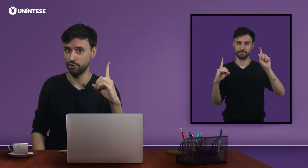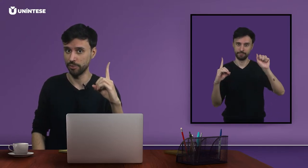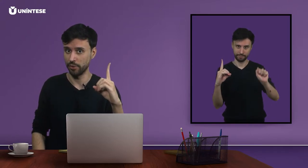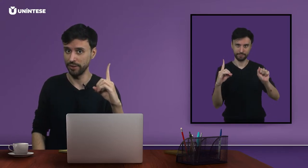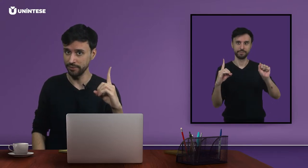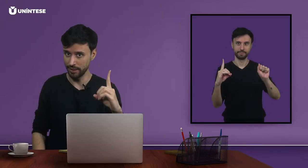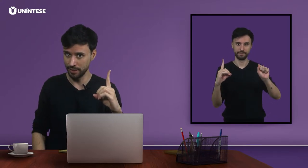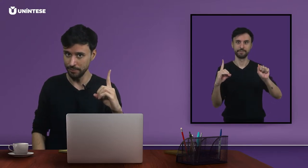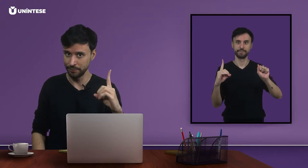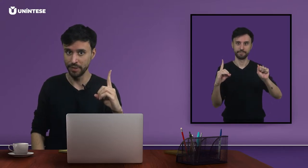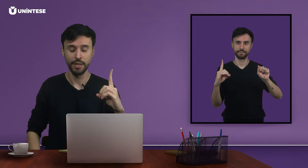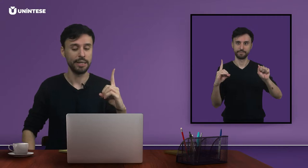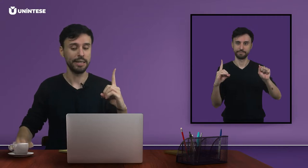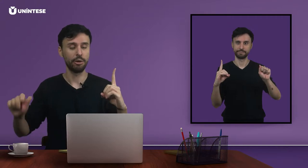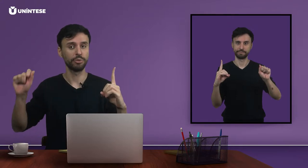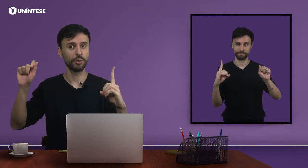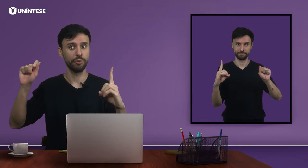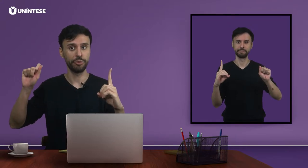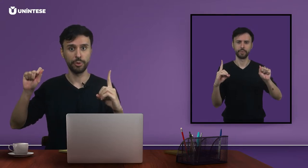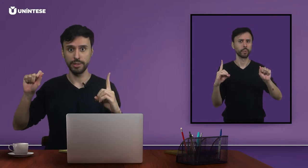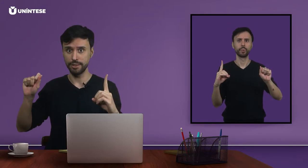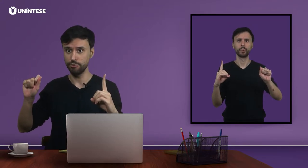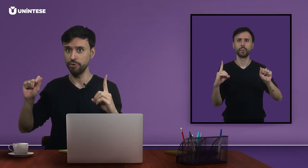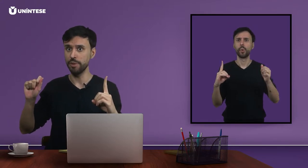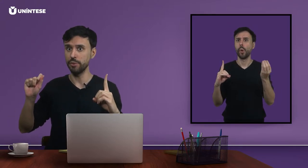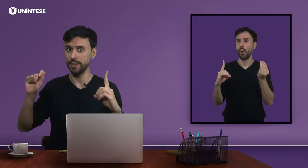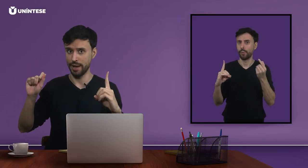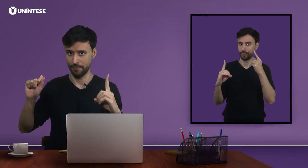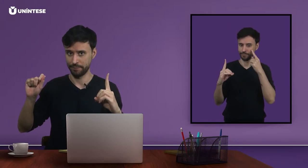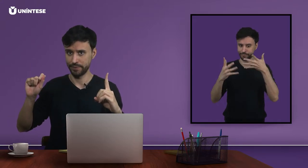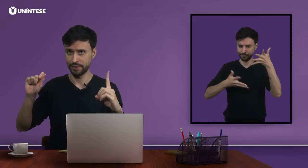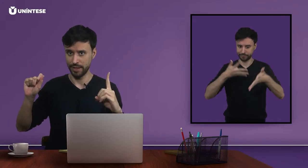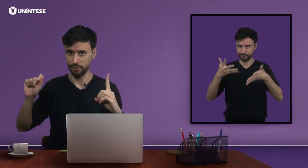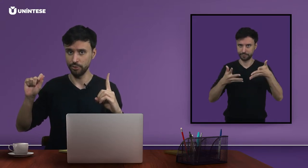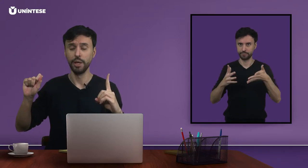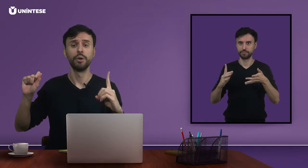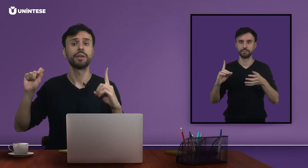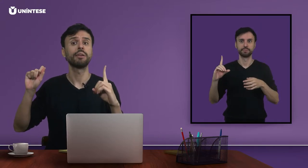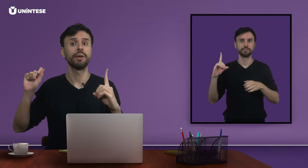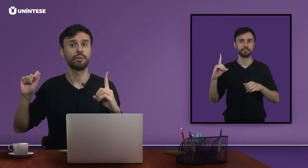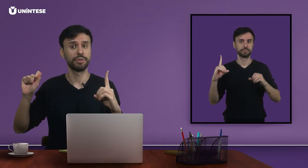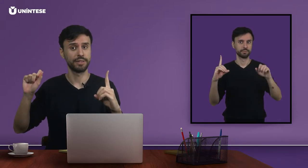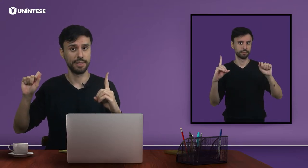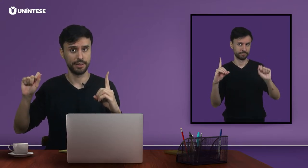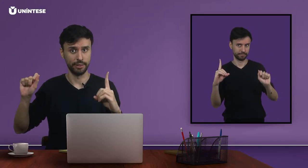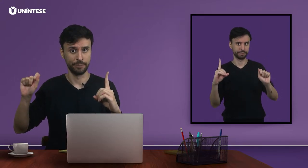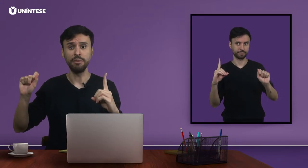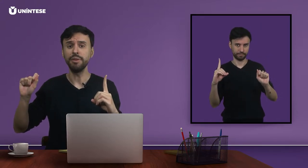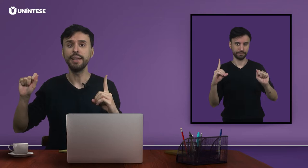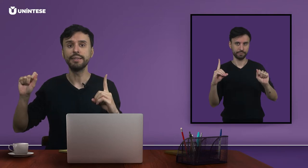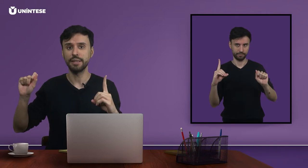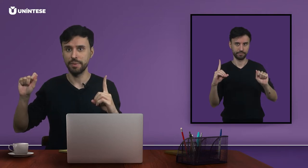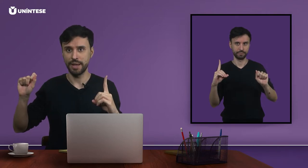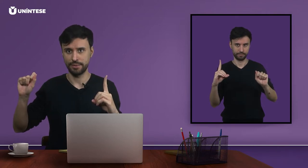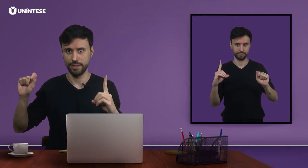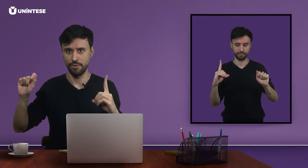de mão em D, e a outra configuração de mão em A, certo? O vai acontecer aqui? Quem vai receber a ação